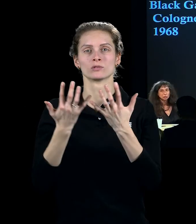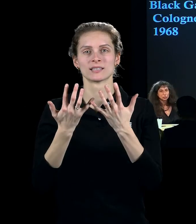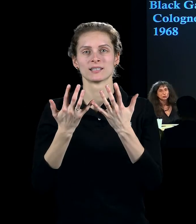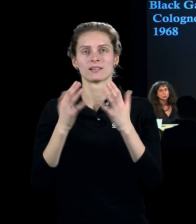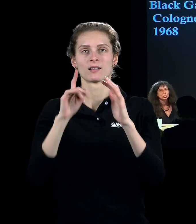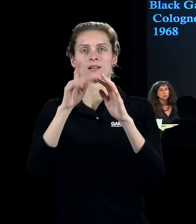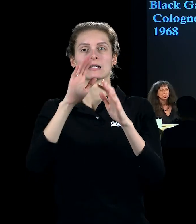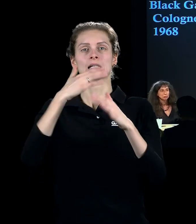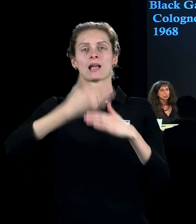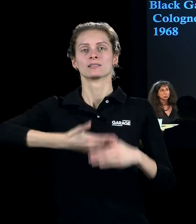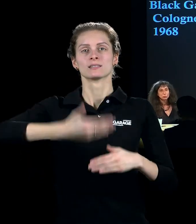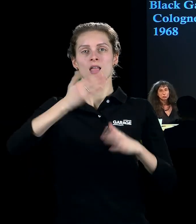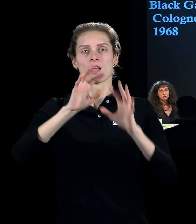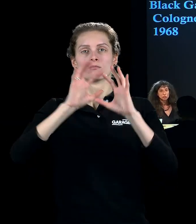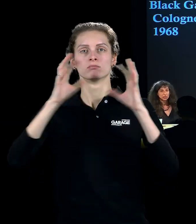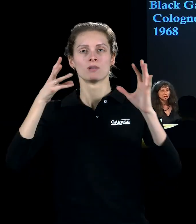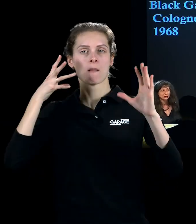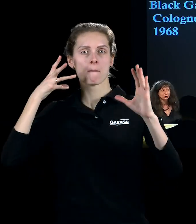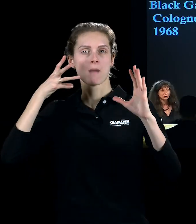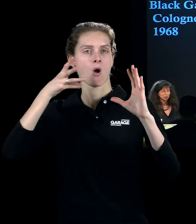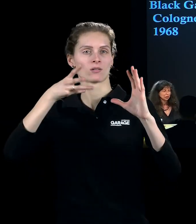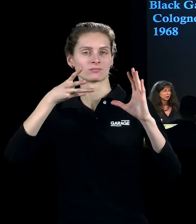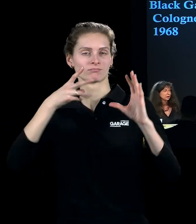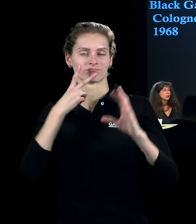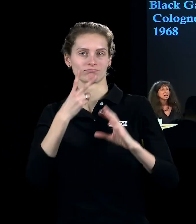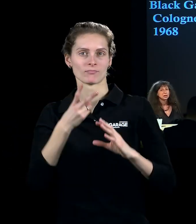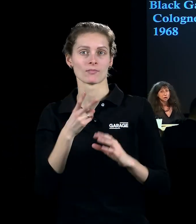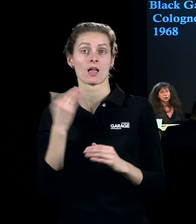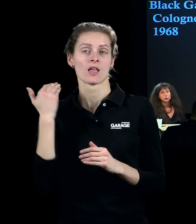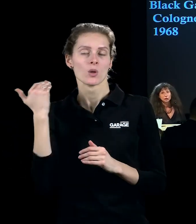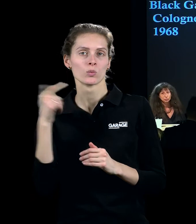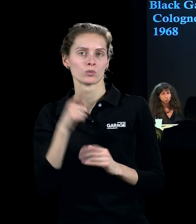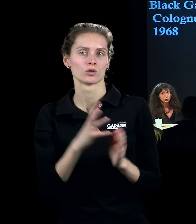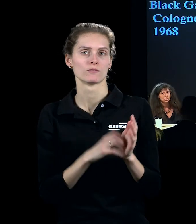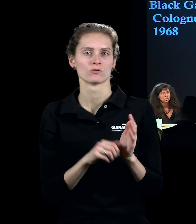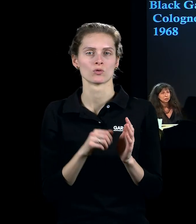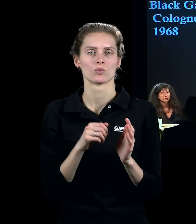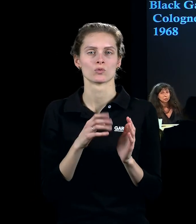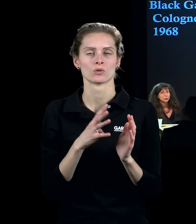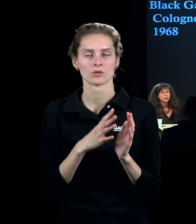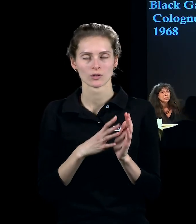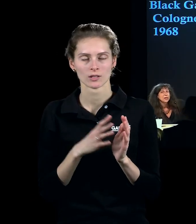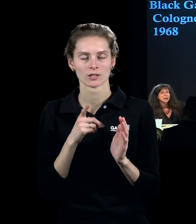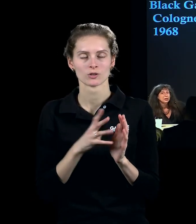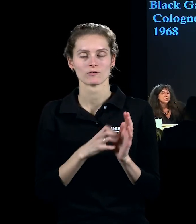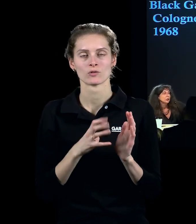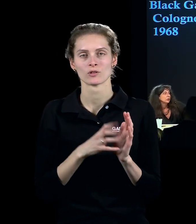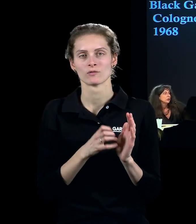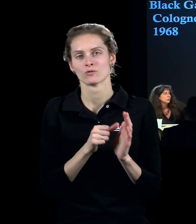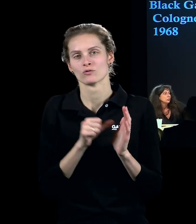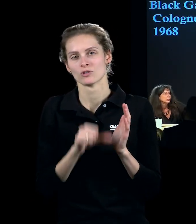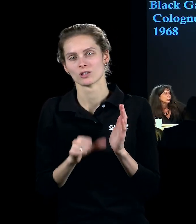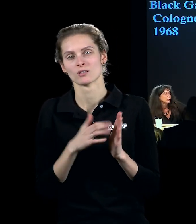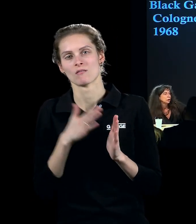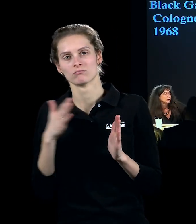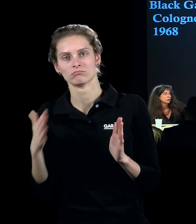стены, надувные скульптуры, там, это тоже была одна из историй 60-х, начавшаяся в том числе с Отопины, так же, как и